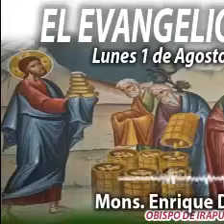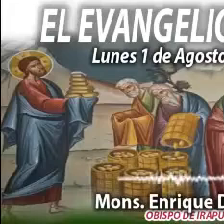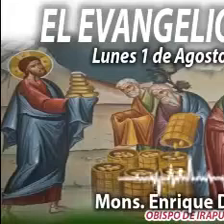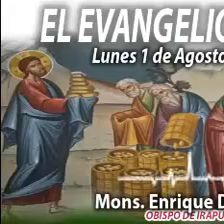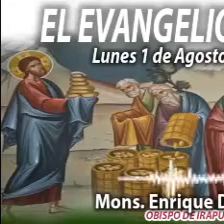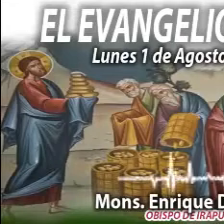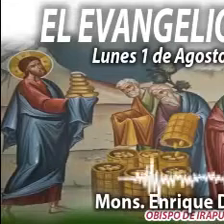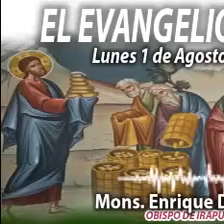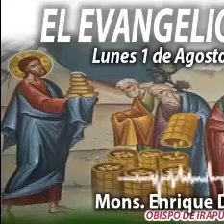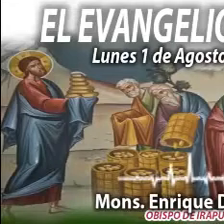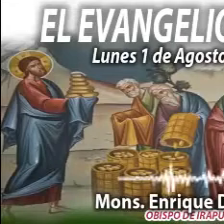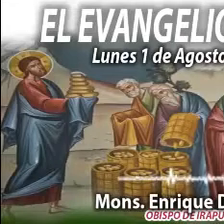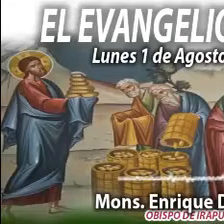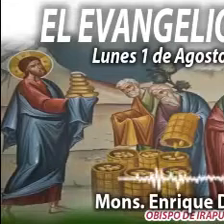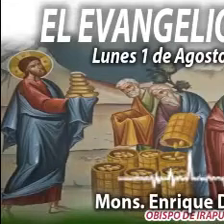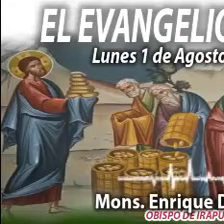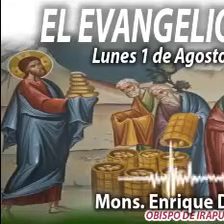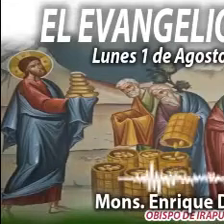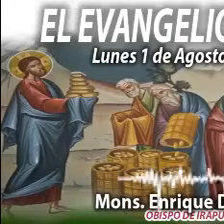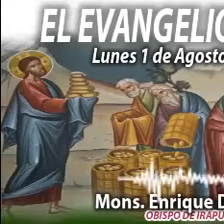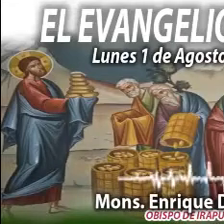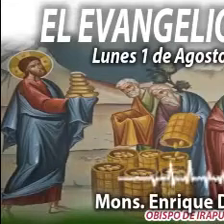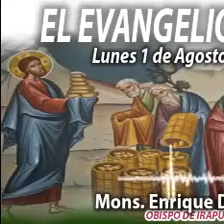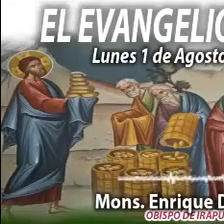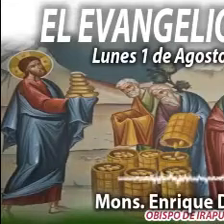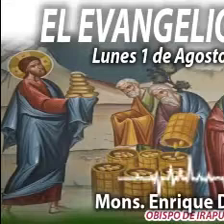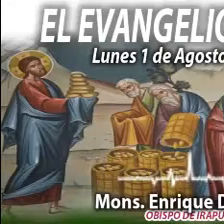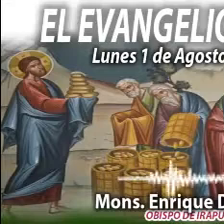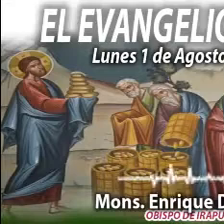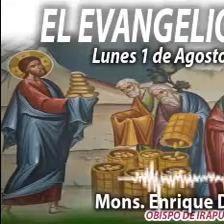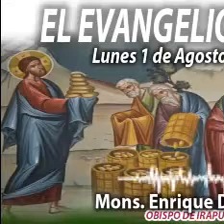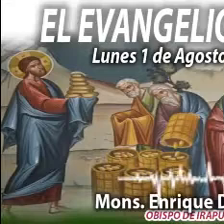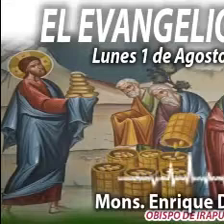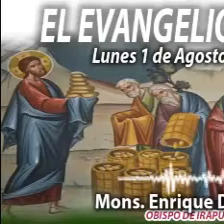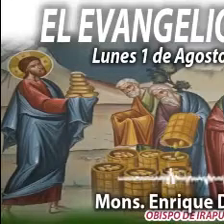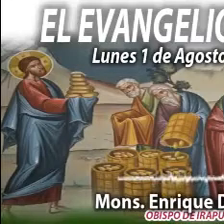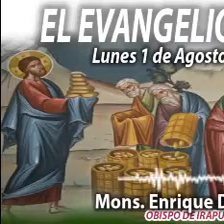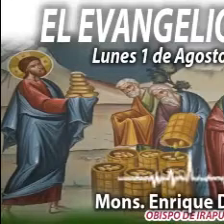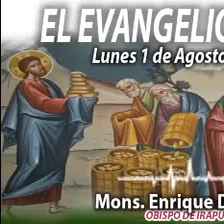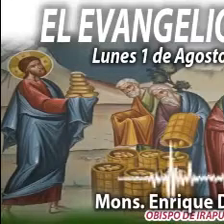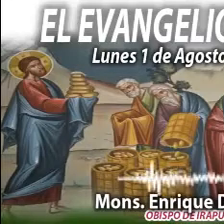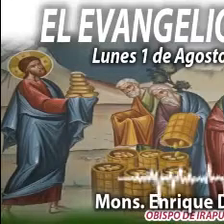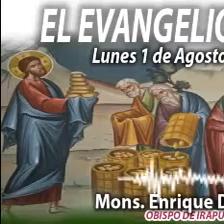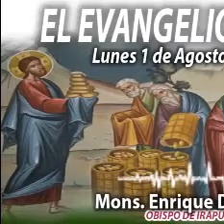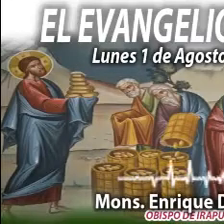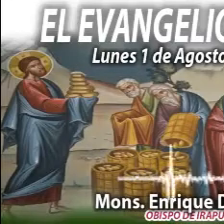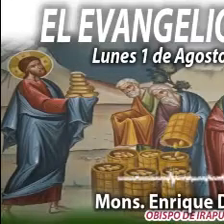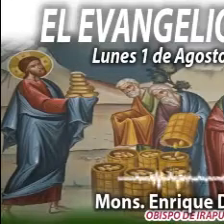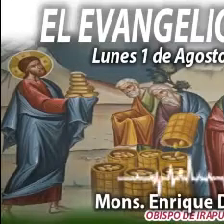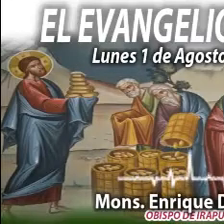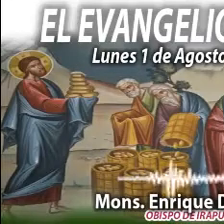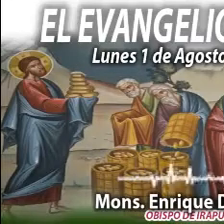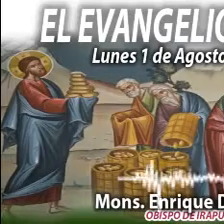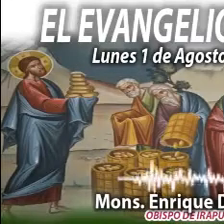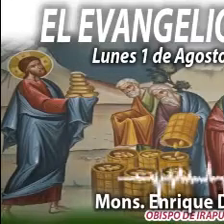Día a día, alimentándonos de la Palabra del Señor. En la voz de Monseñor Enrique Díaz,